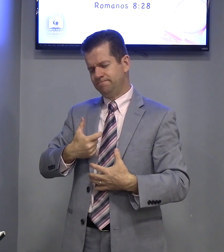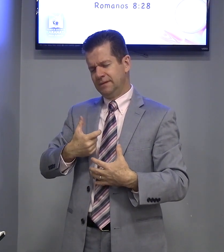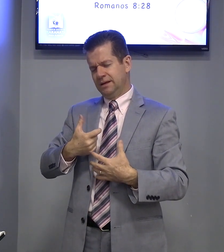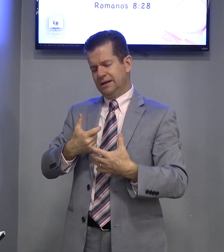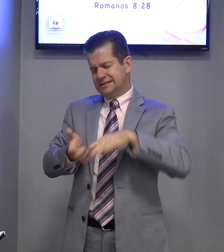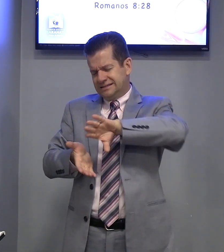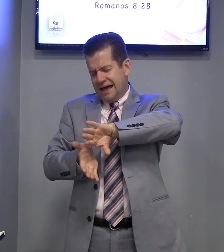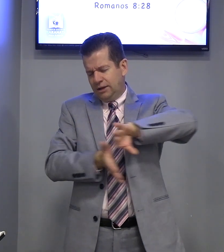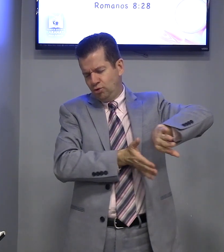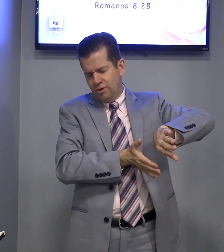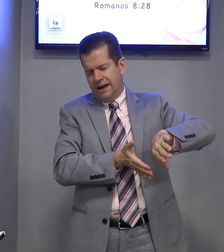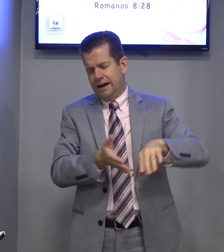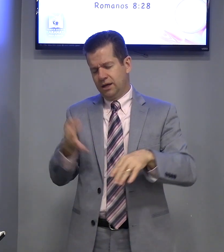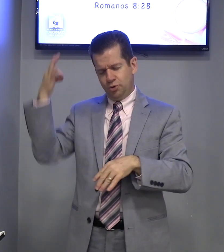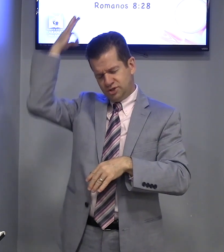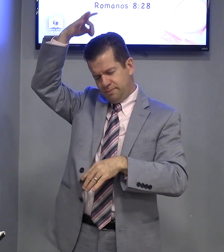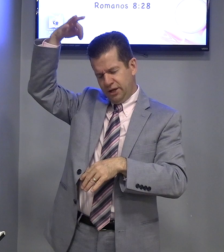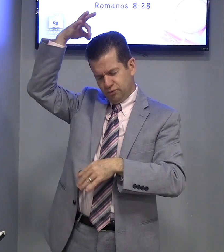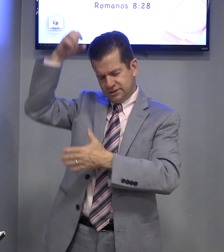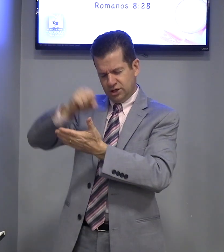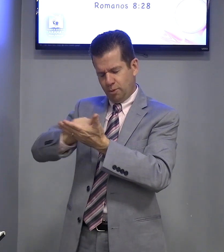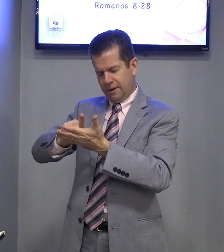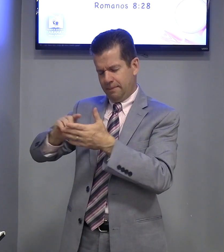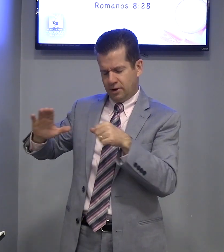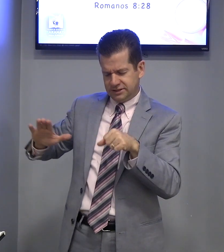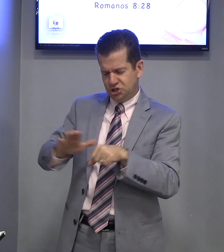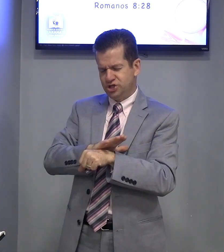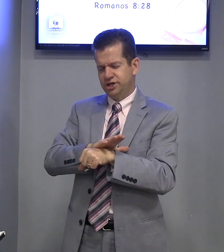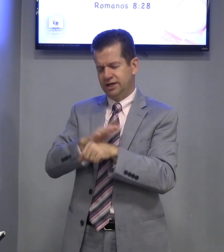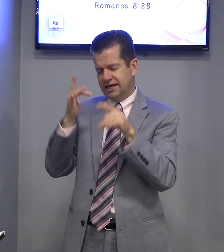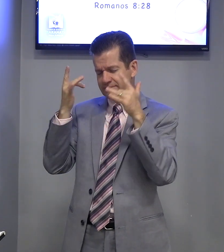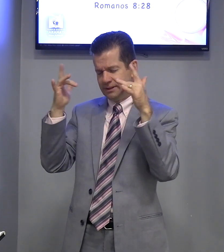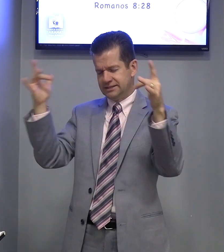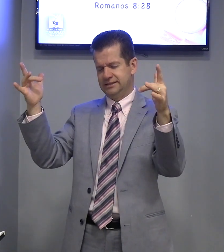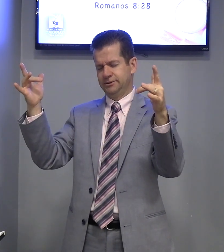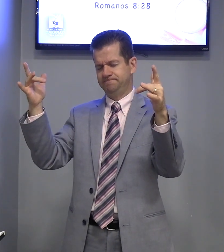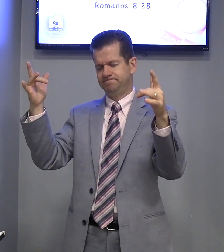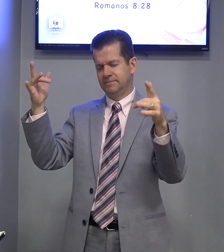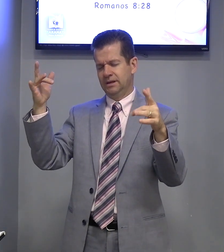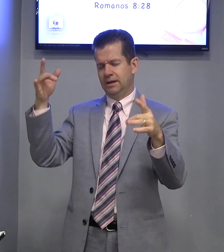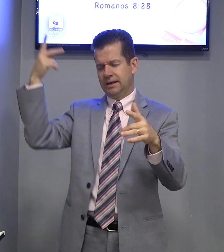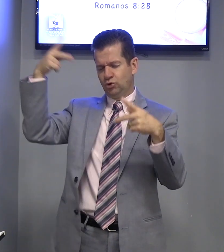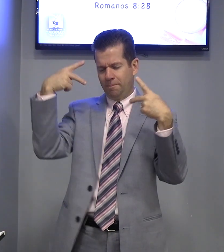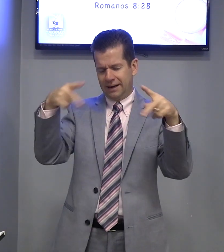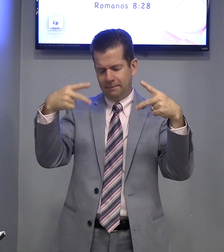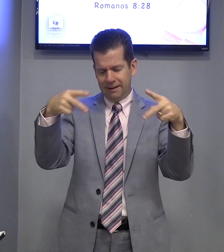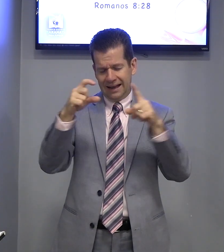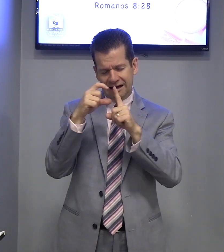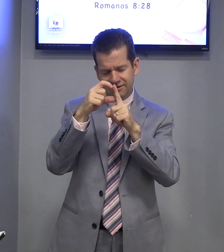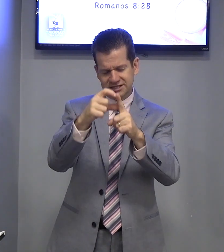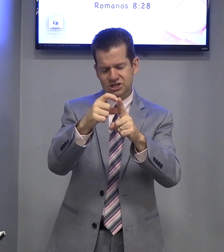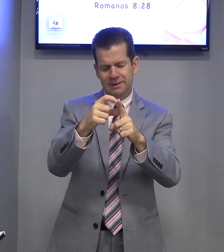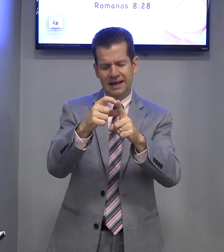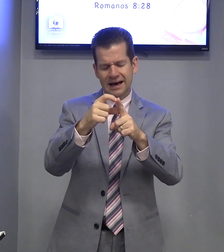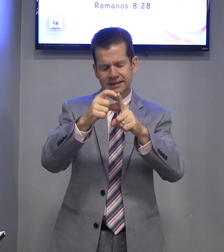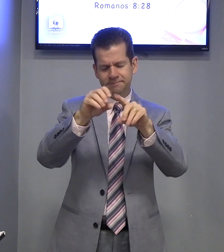saia do lugar. Que o Espírito Santo, Pai, possa encher e resplandecer. Que a Tua Palavra seja pregada,